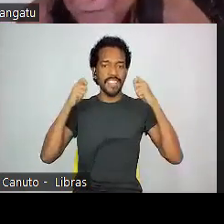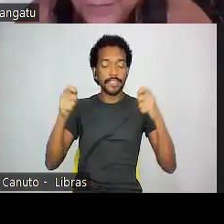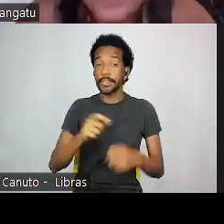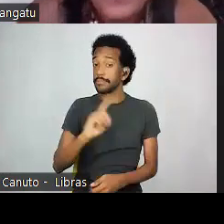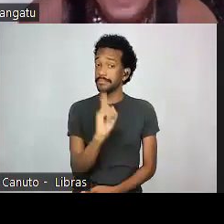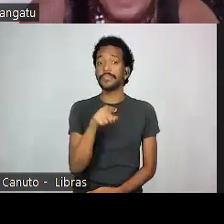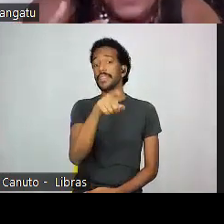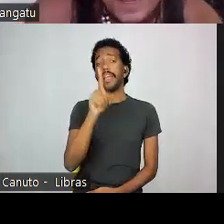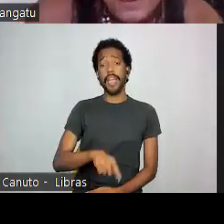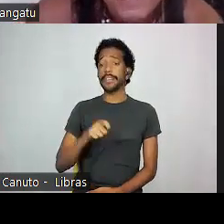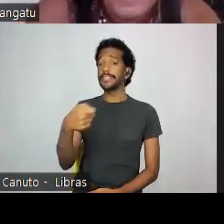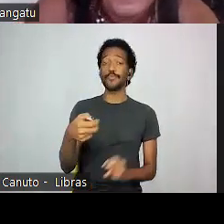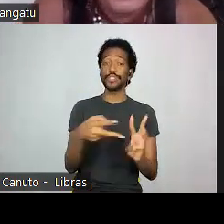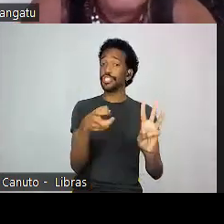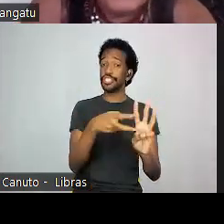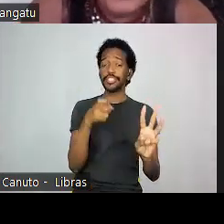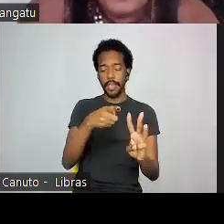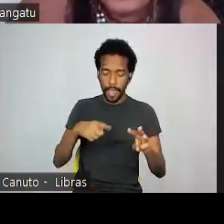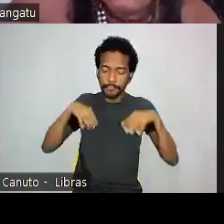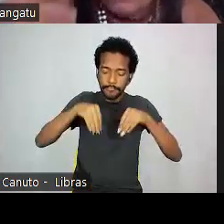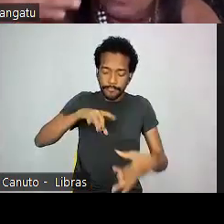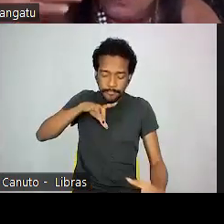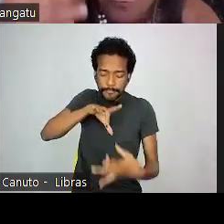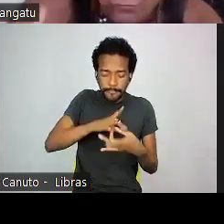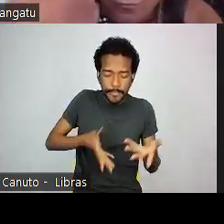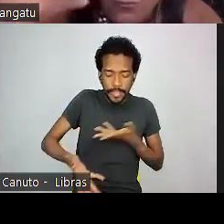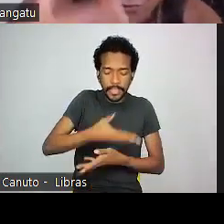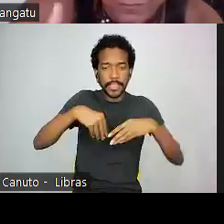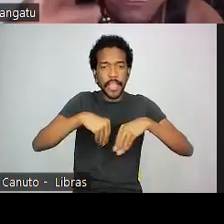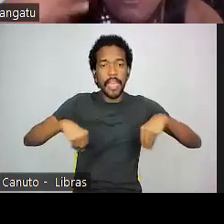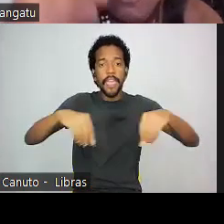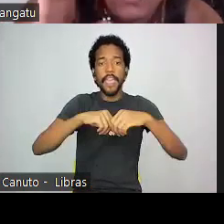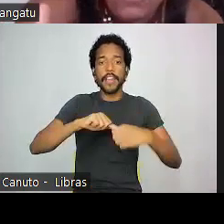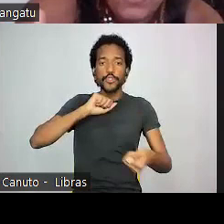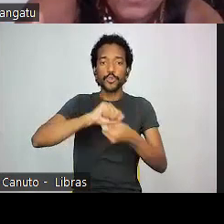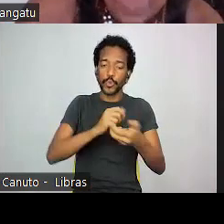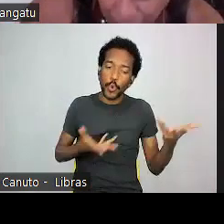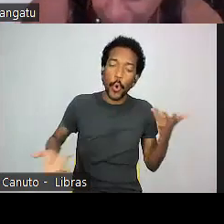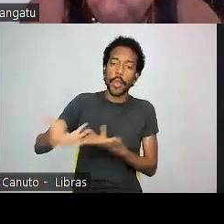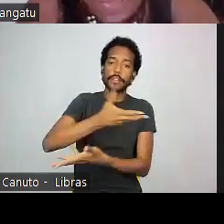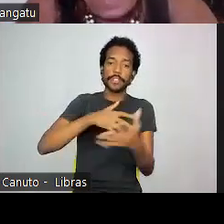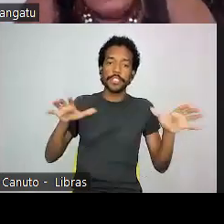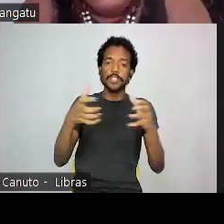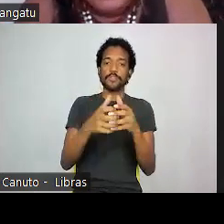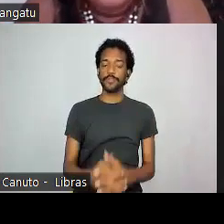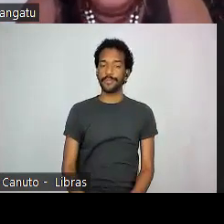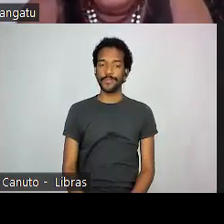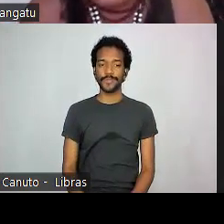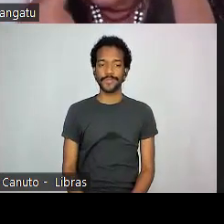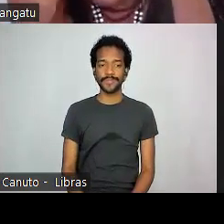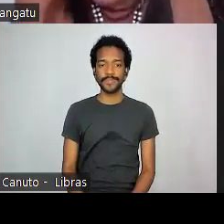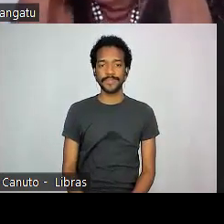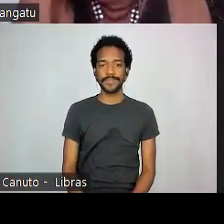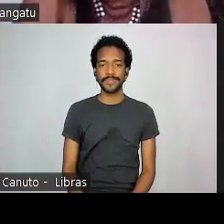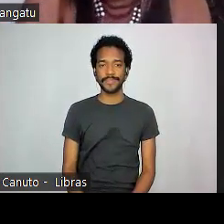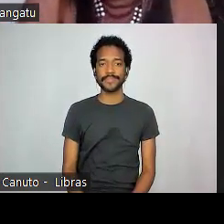forma de nos relacionar com a terra, com um coletivo, com outro, é diferenciado.